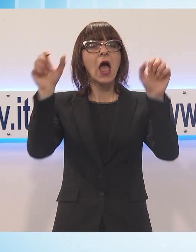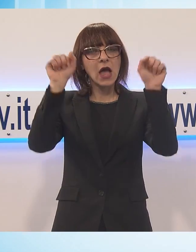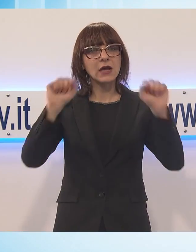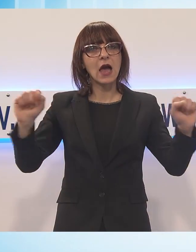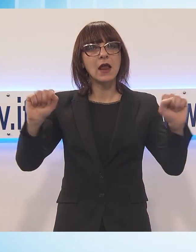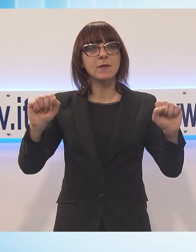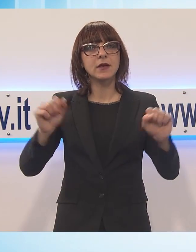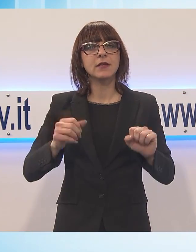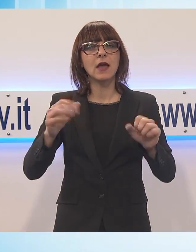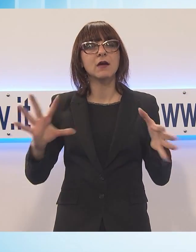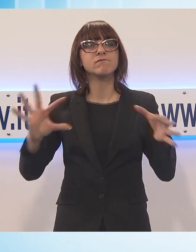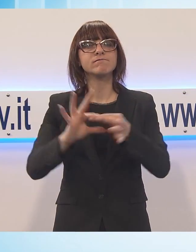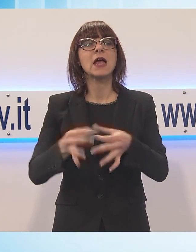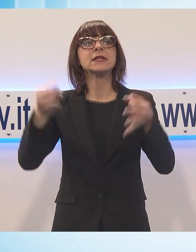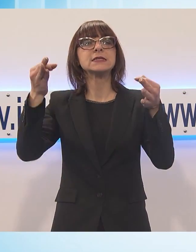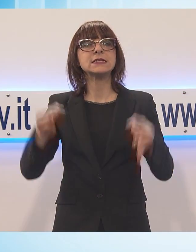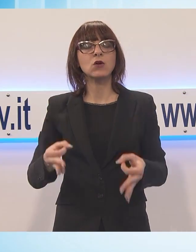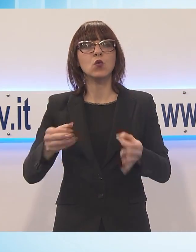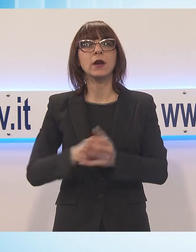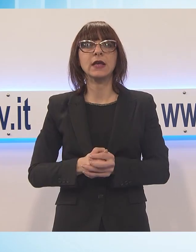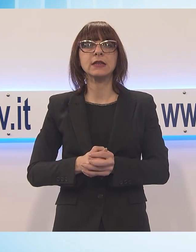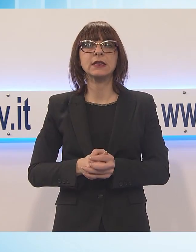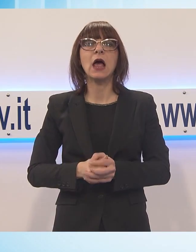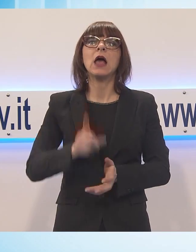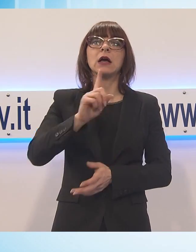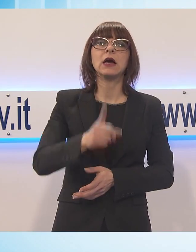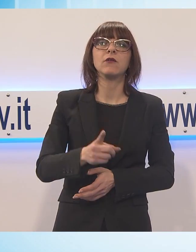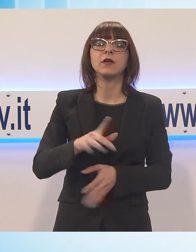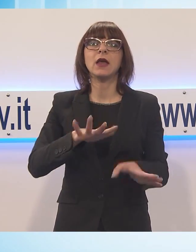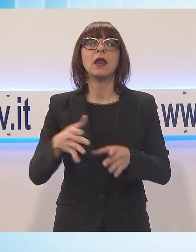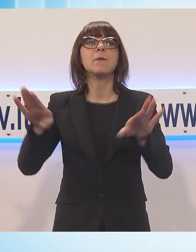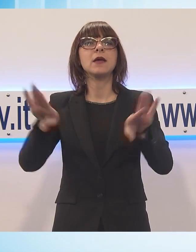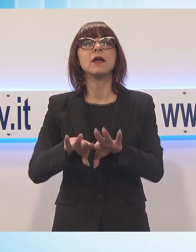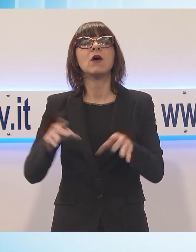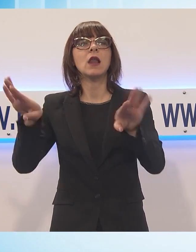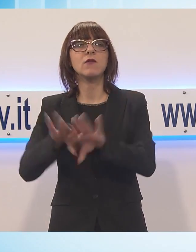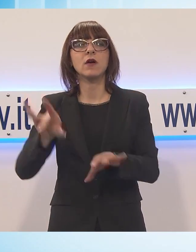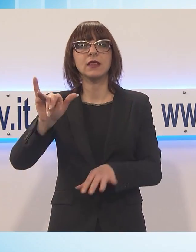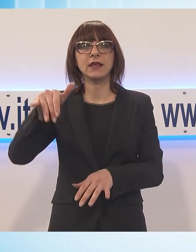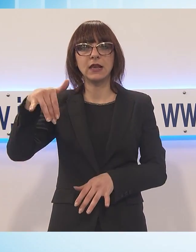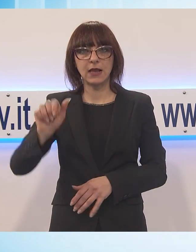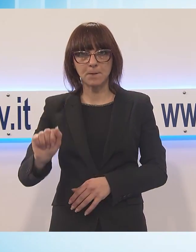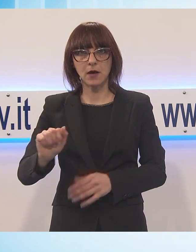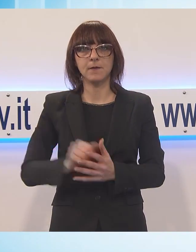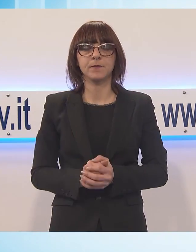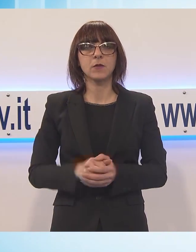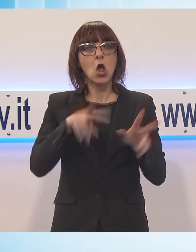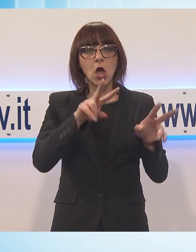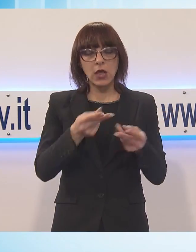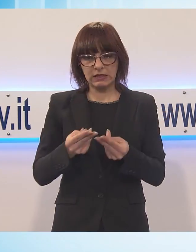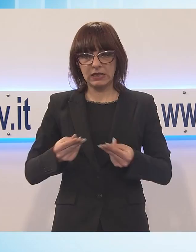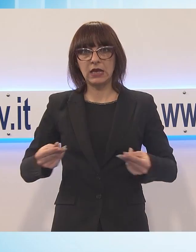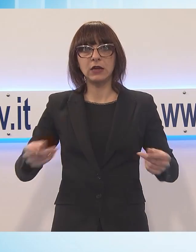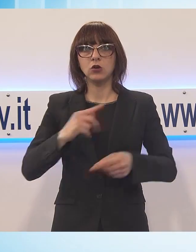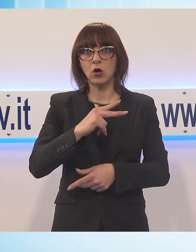Val di Lima. Si tratta di un'operazione con la quale i militari si sono concentrati sul controllo del territorio attraverso la presenza